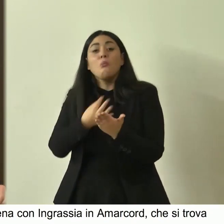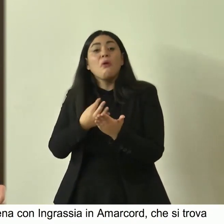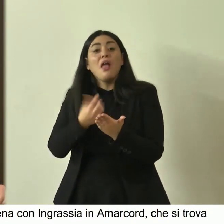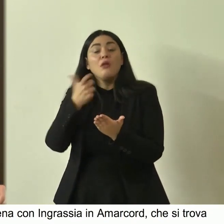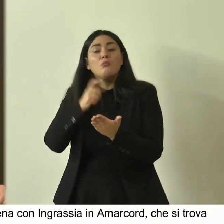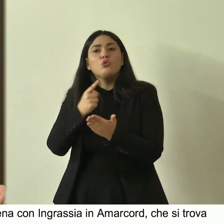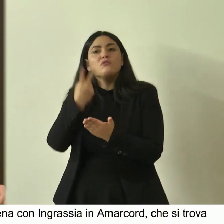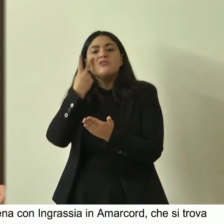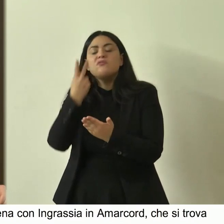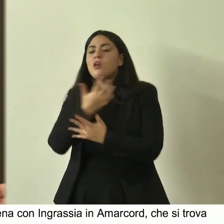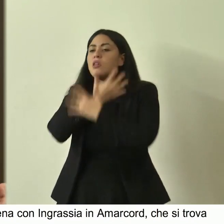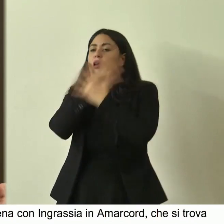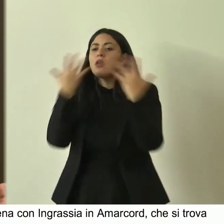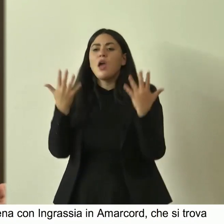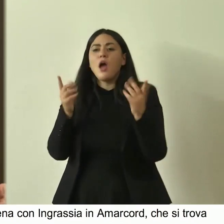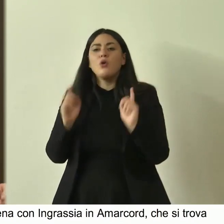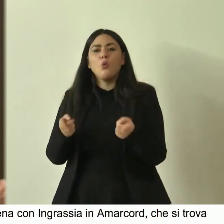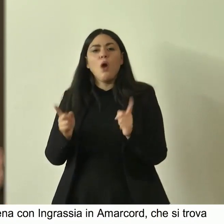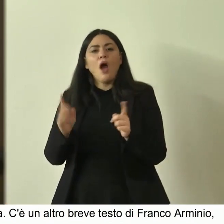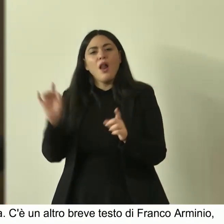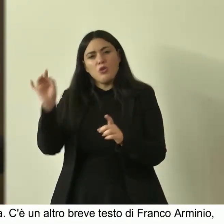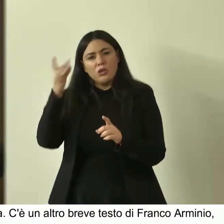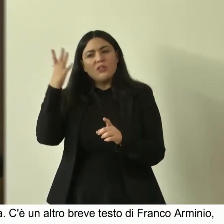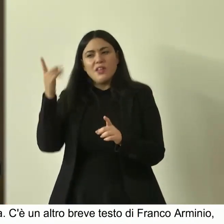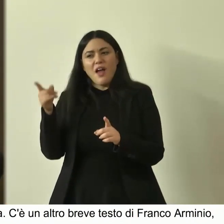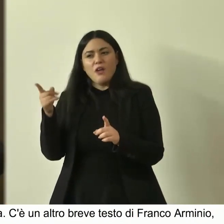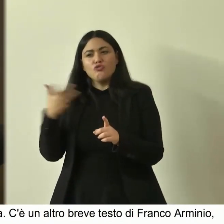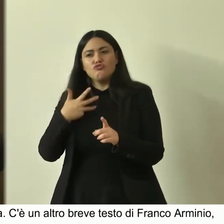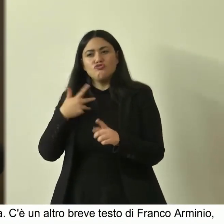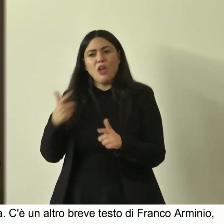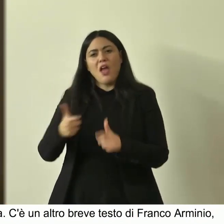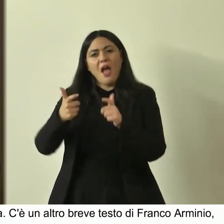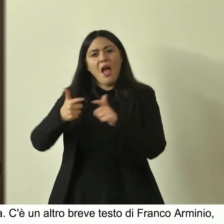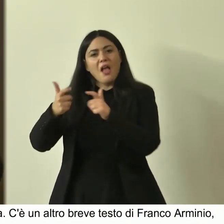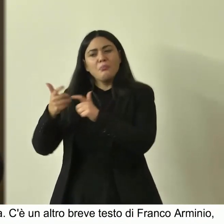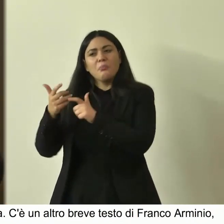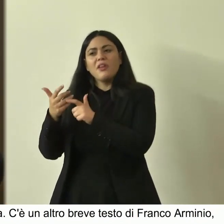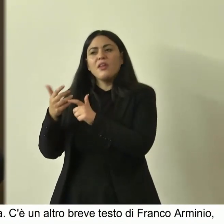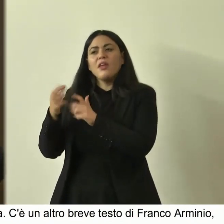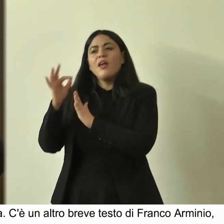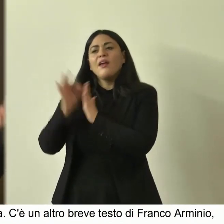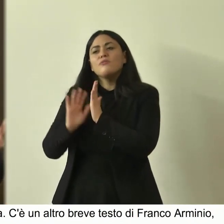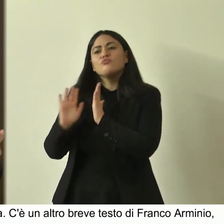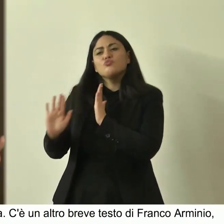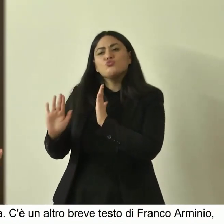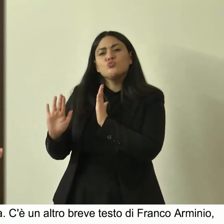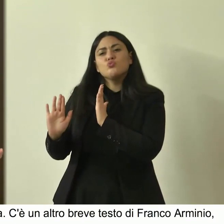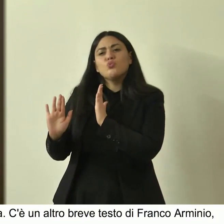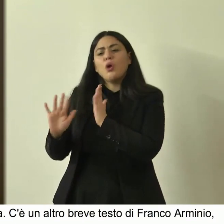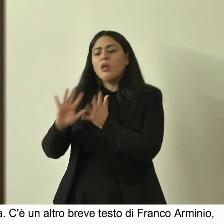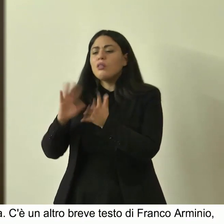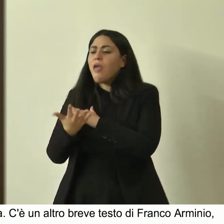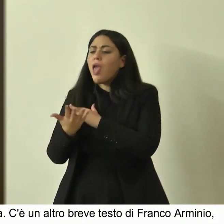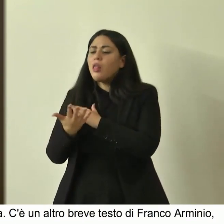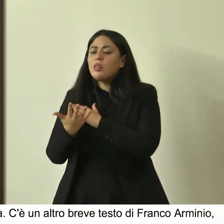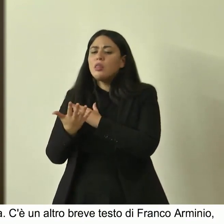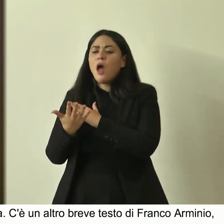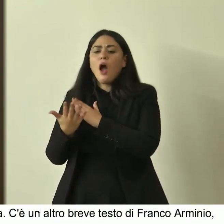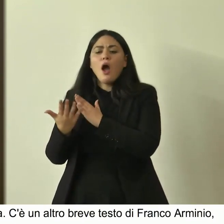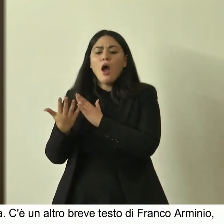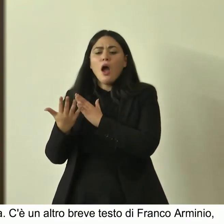perfettamente il fatto che a volte ci sono alberi che diciamo caratterizzano un luogo tanto che quel luogo non potrebbe essere